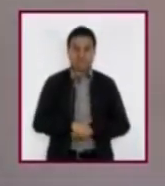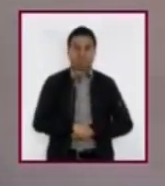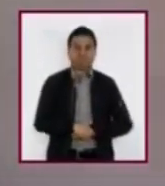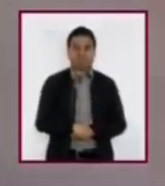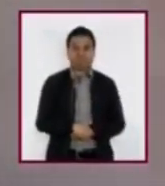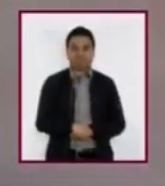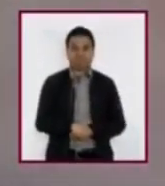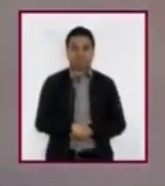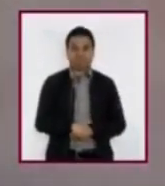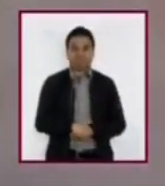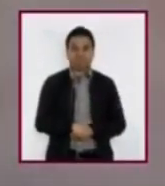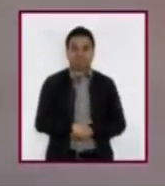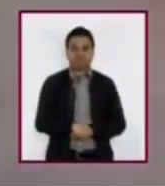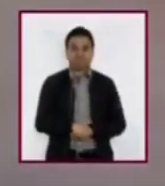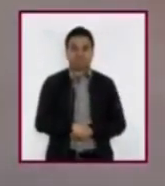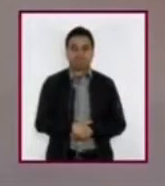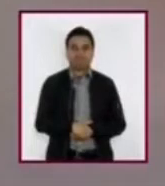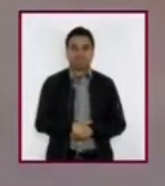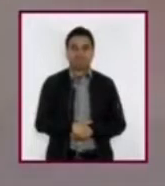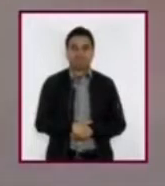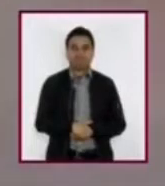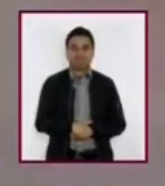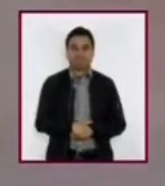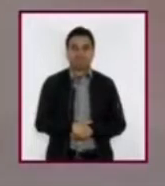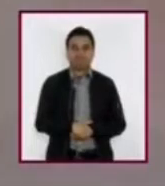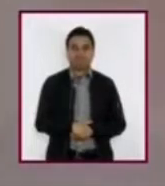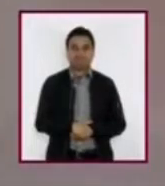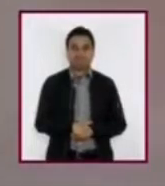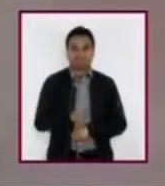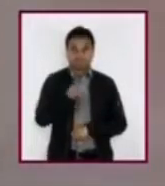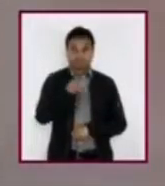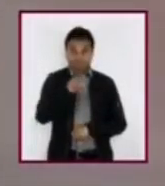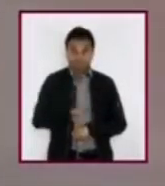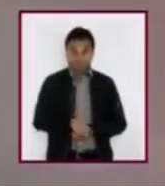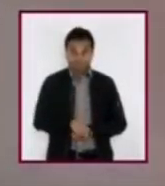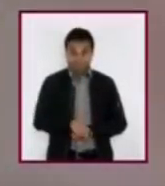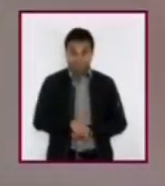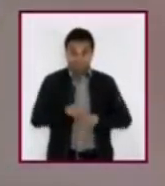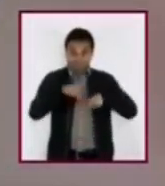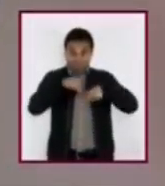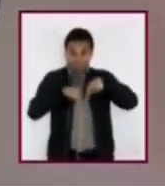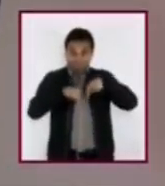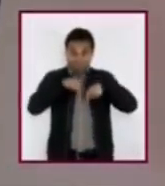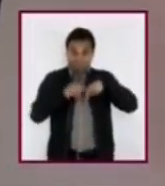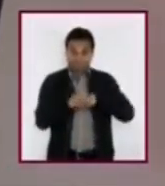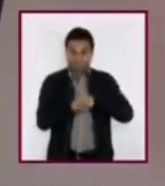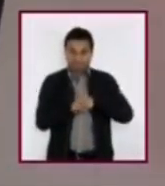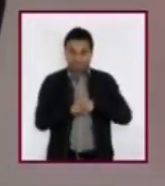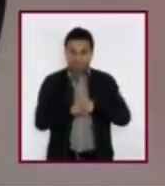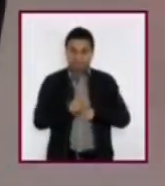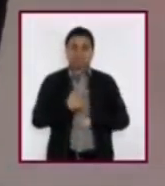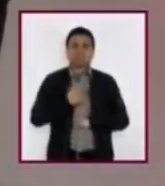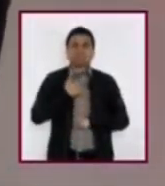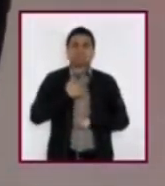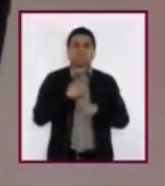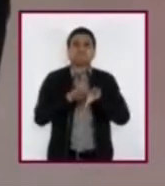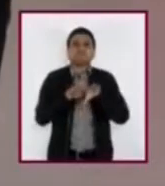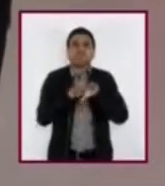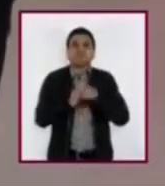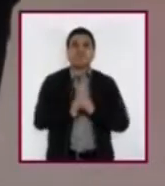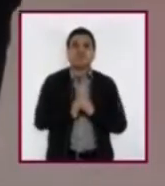¿A sus muslos? ¿Sienten la ropa que traen puesta? ¿Está ajustada? ¿Es floja?